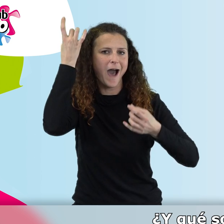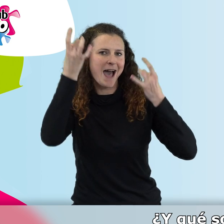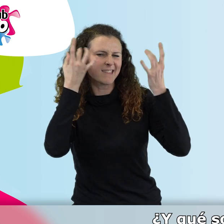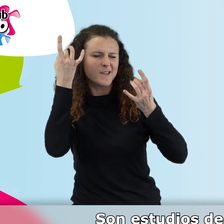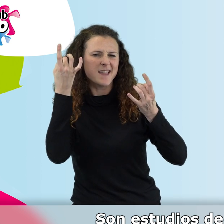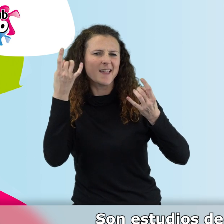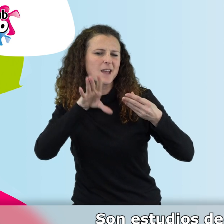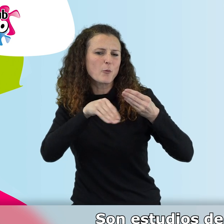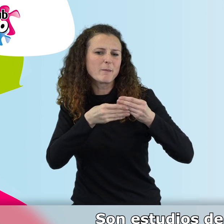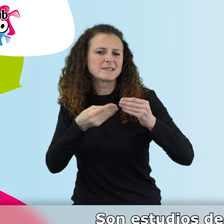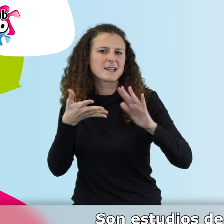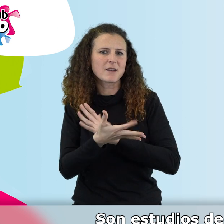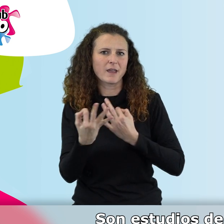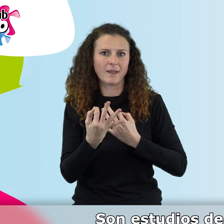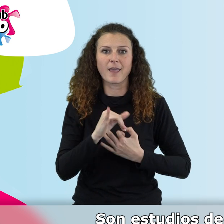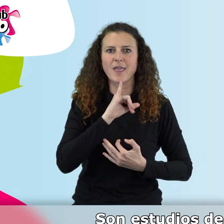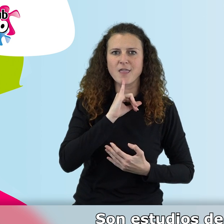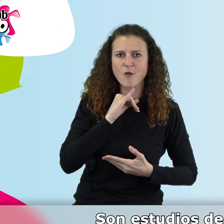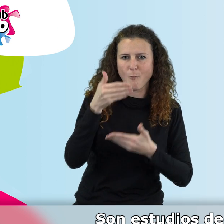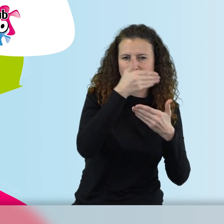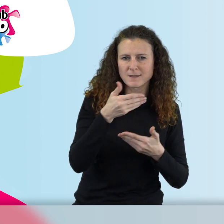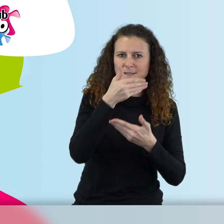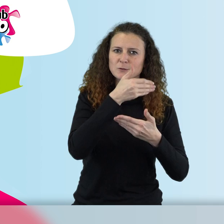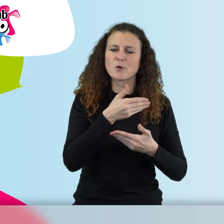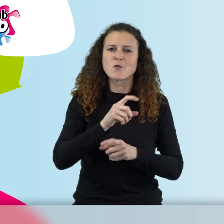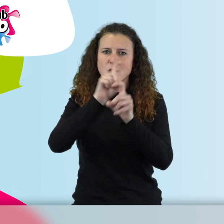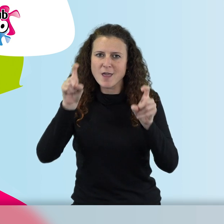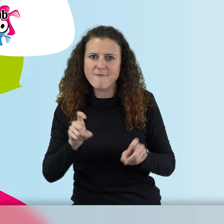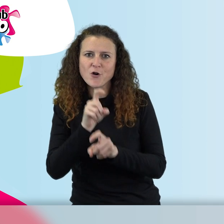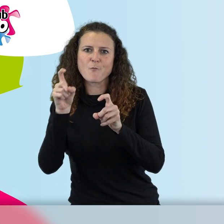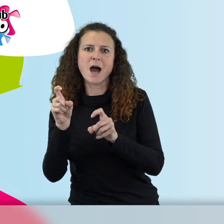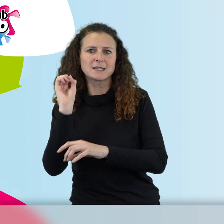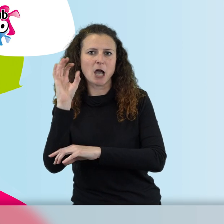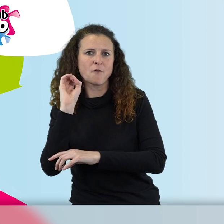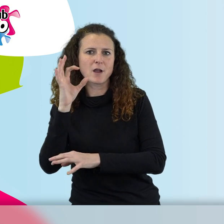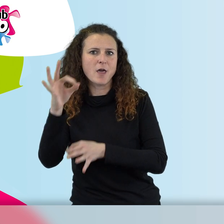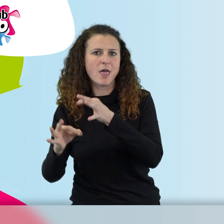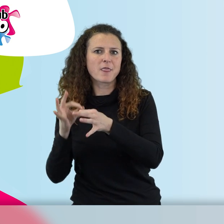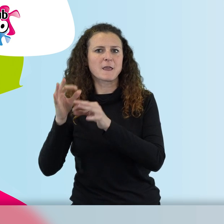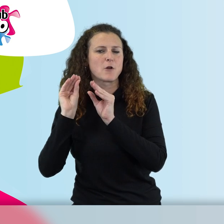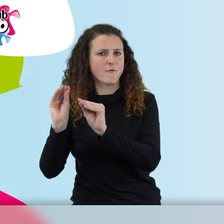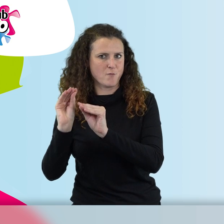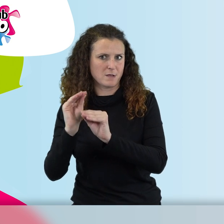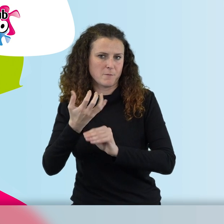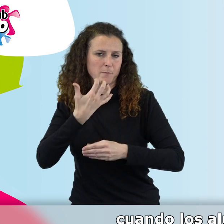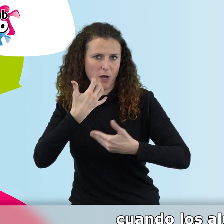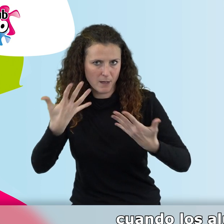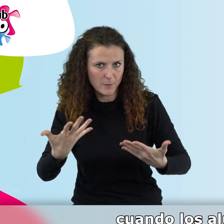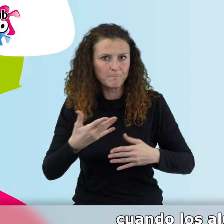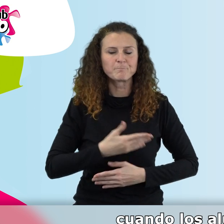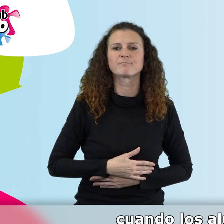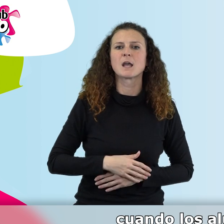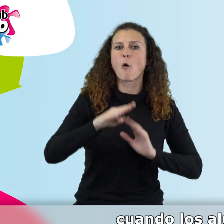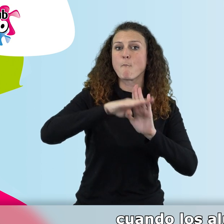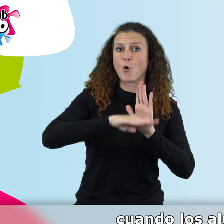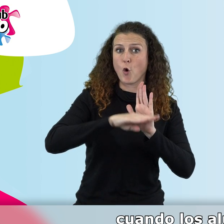complementarias? Pues son estudios de idiomas, estudios de informática, conferencias o ciclos formativos. Cuando finaliza el programa, cuando los